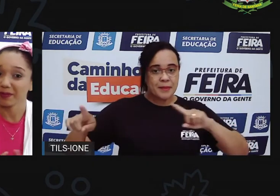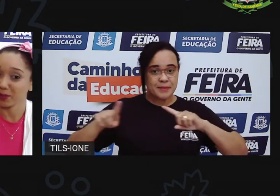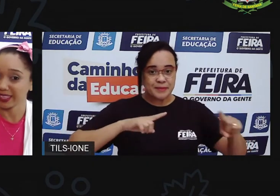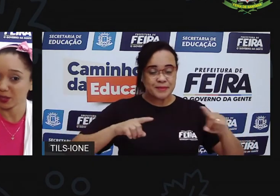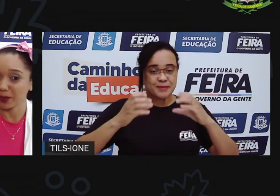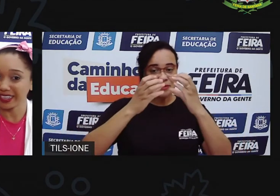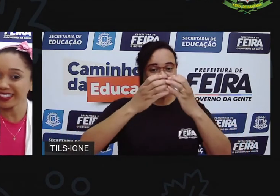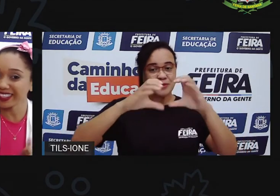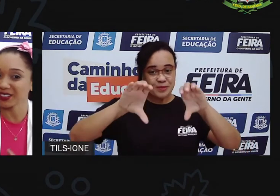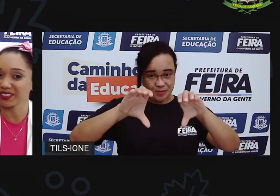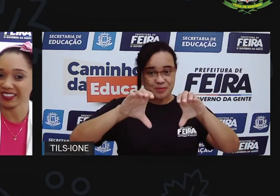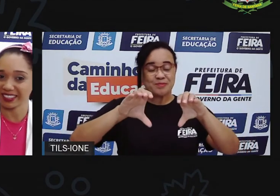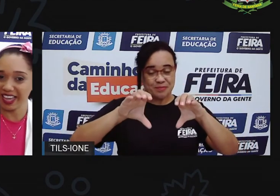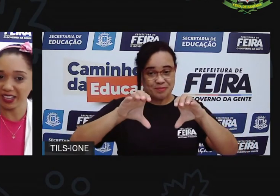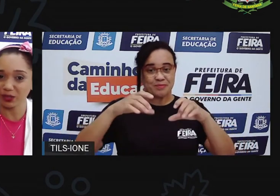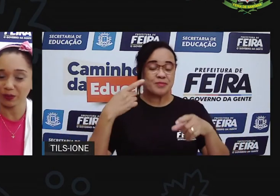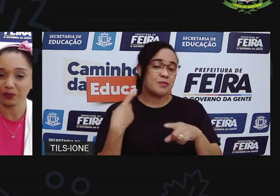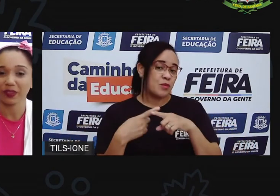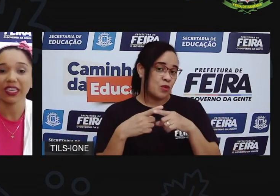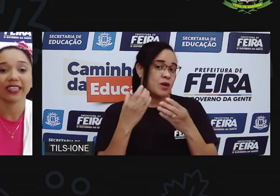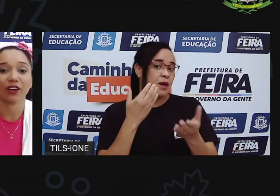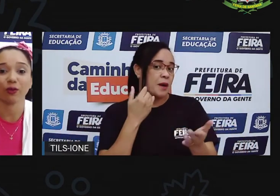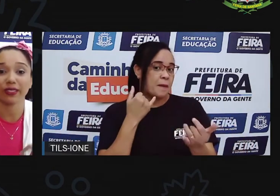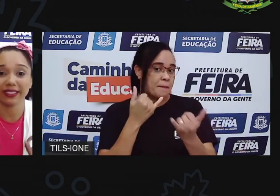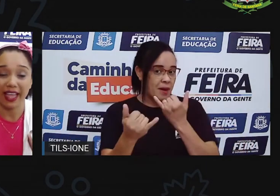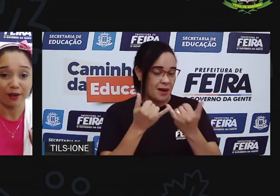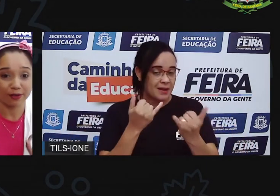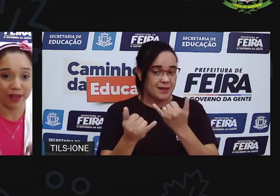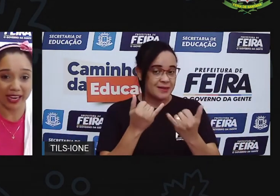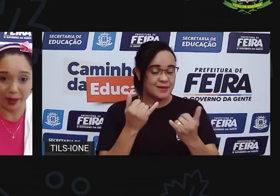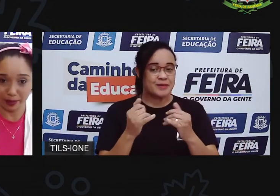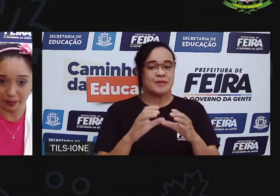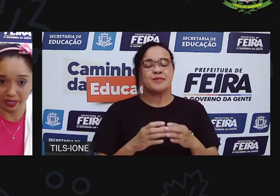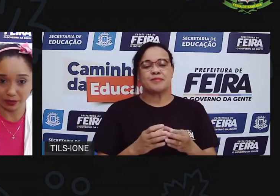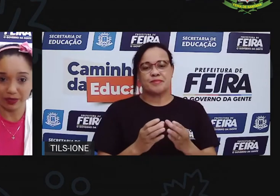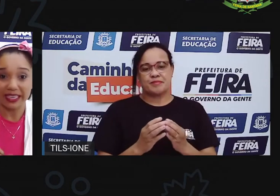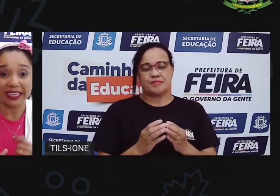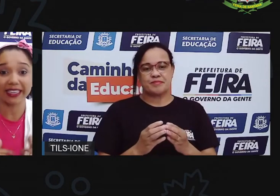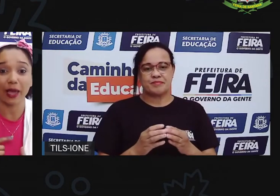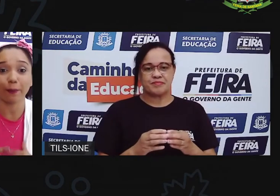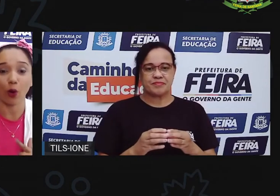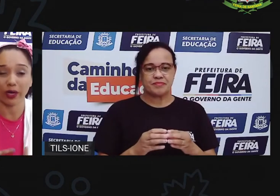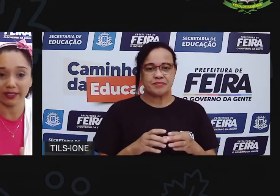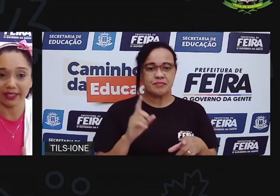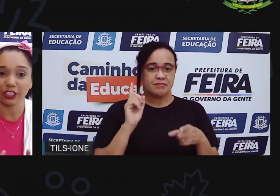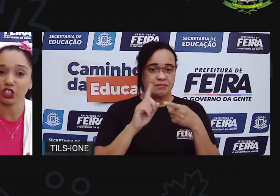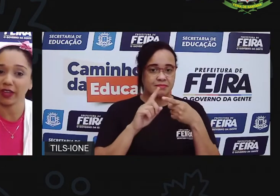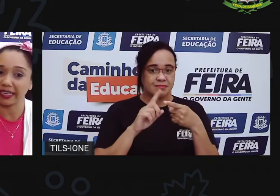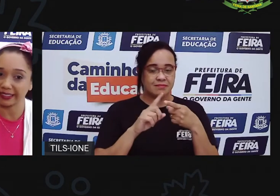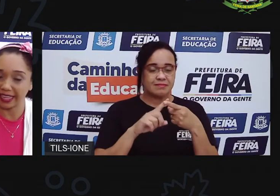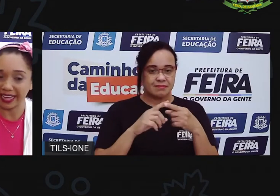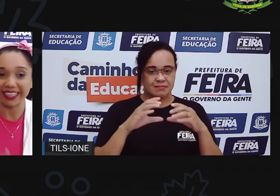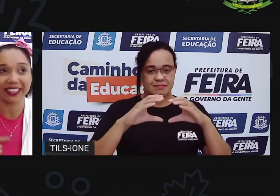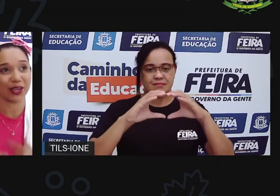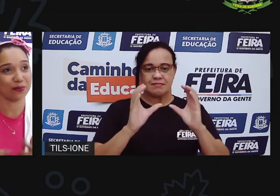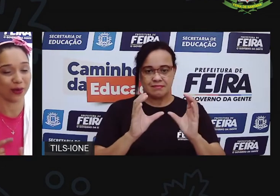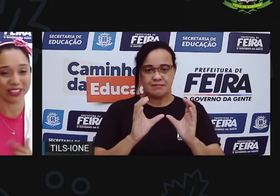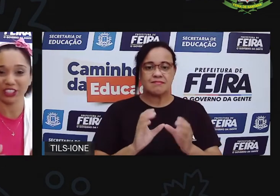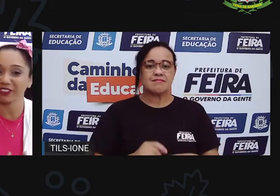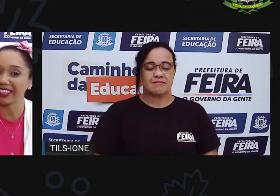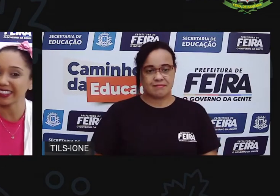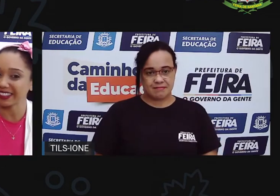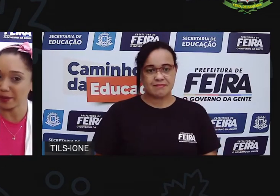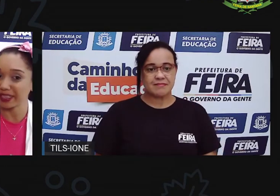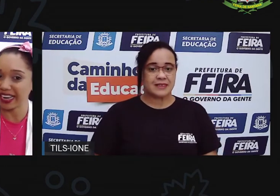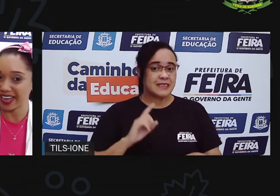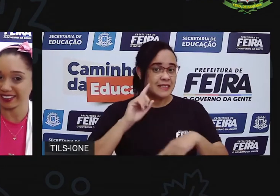Eles são parecidos. São parecidos. Então, falar primeiro e depois a gente vai cantar e depois